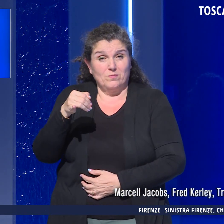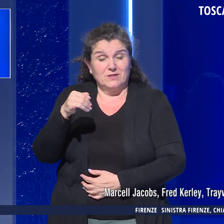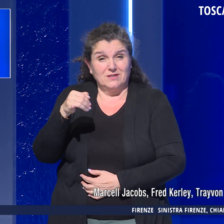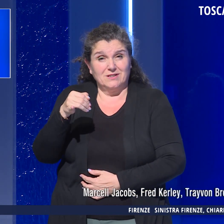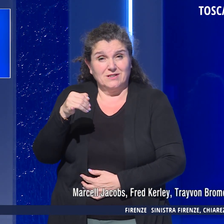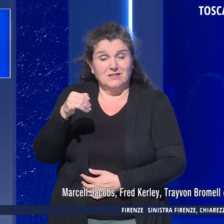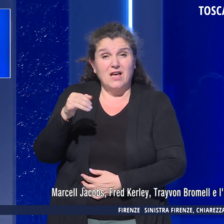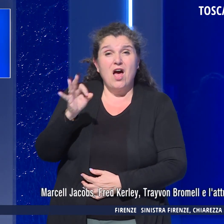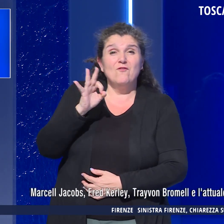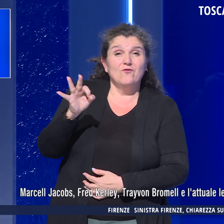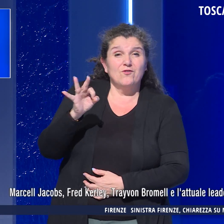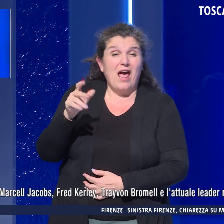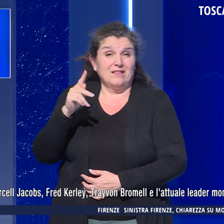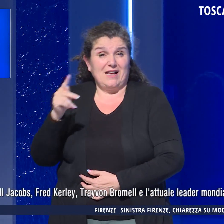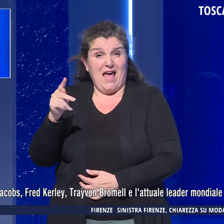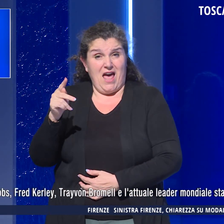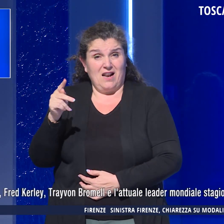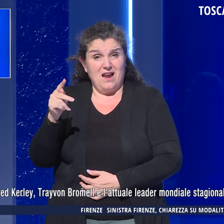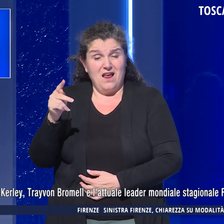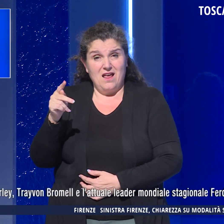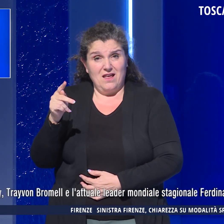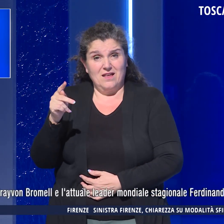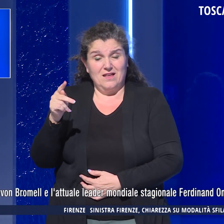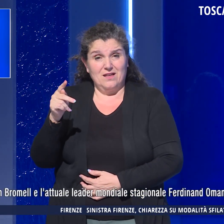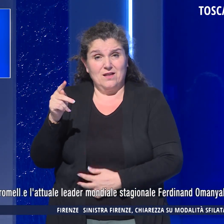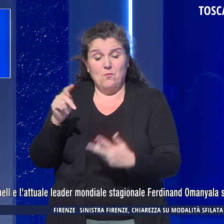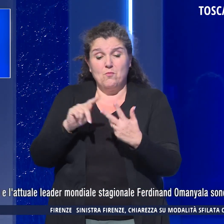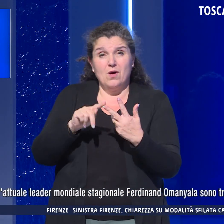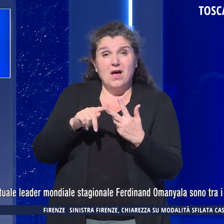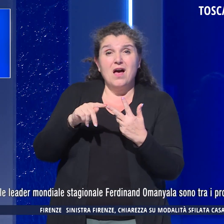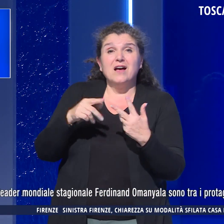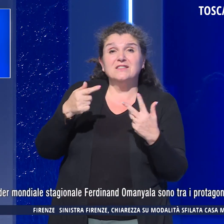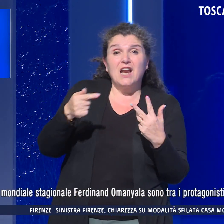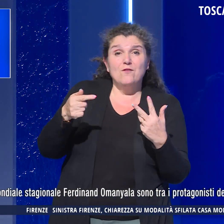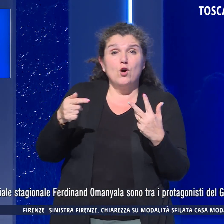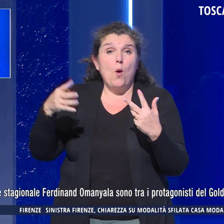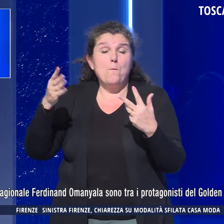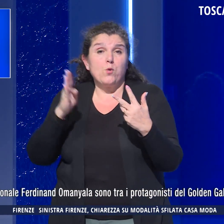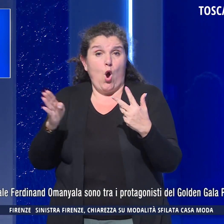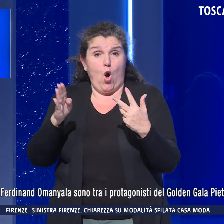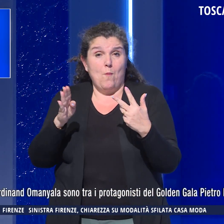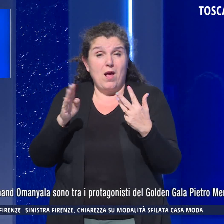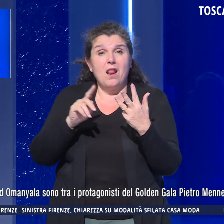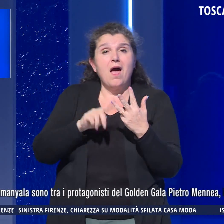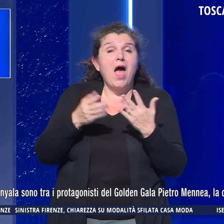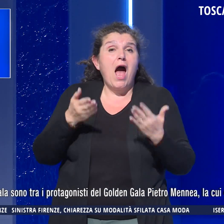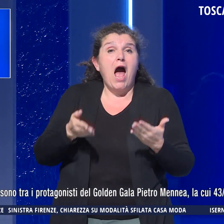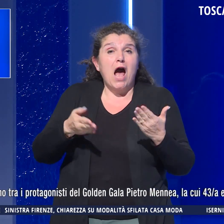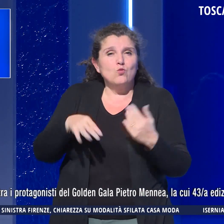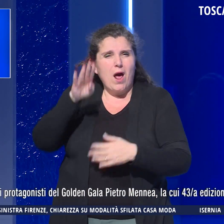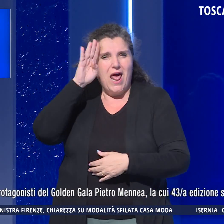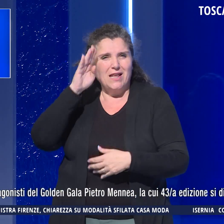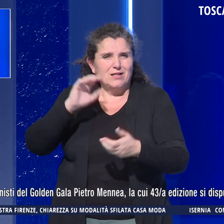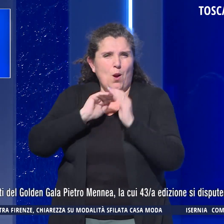Fred Kerley, Trayvon Bromel e l'attuale leader